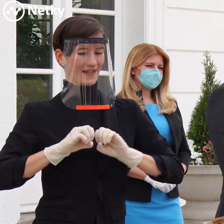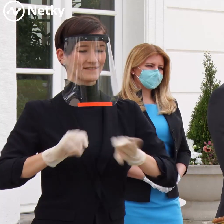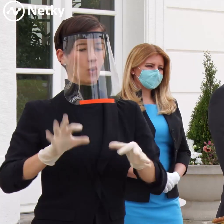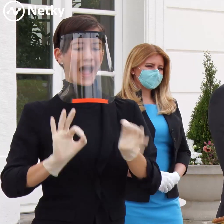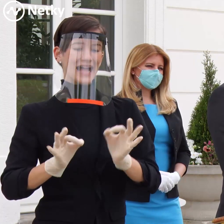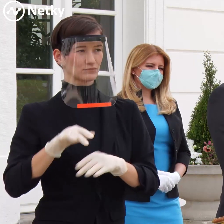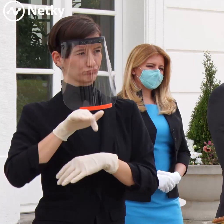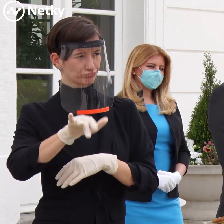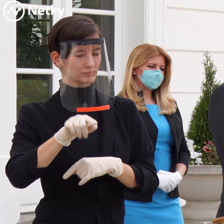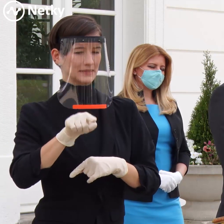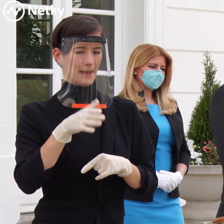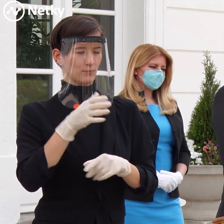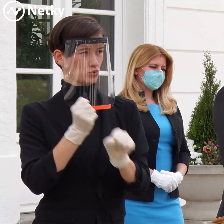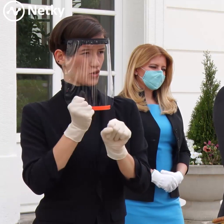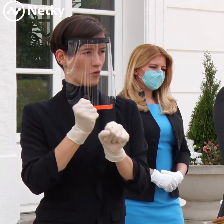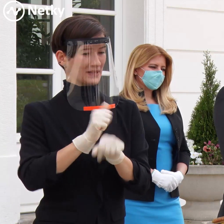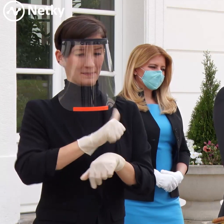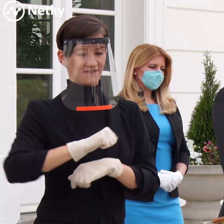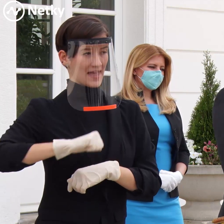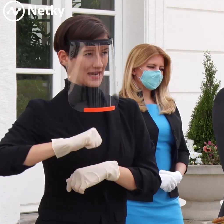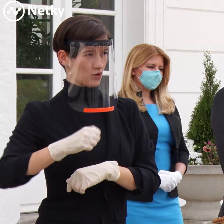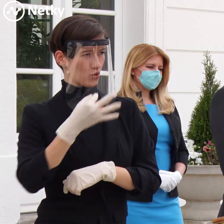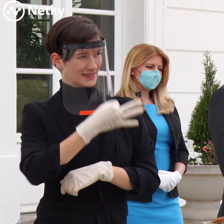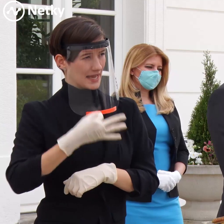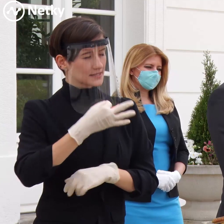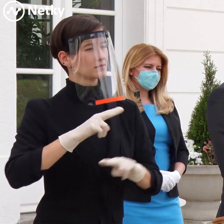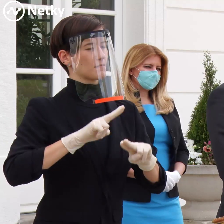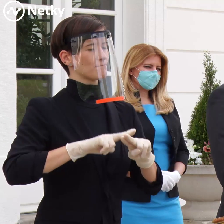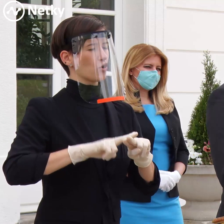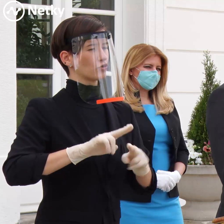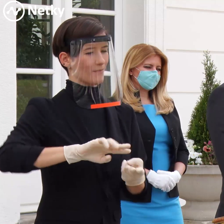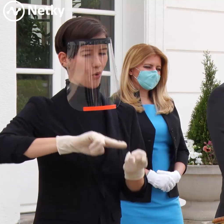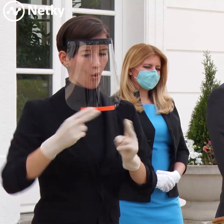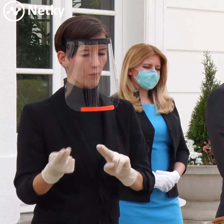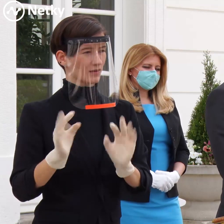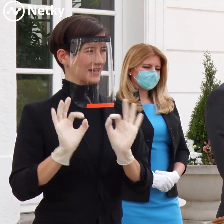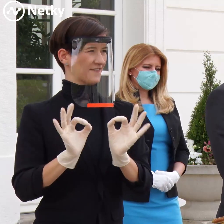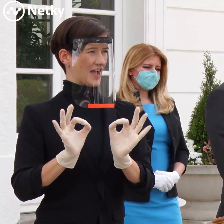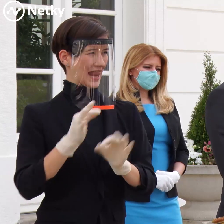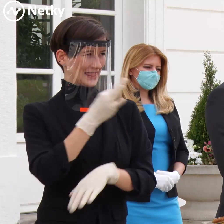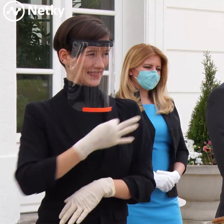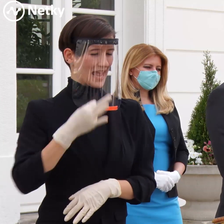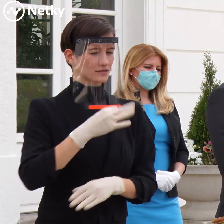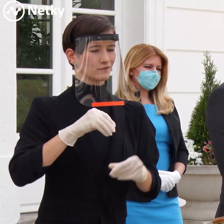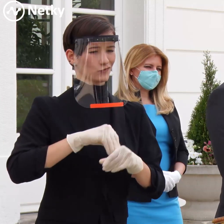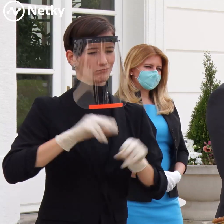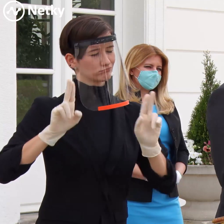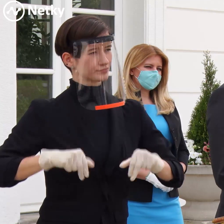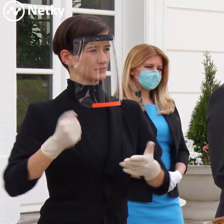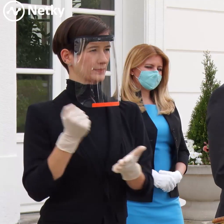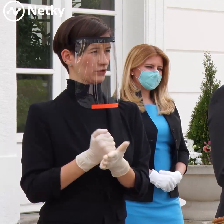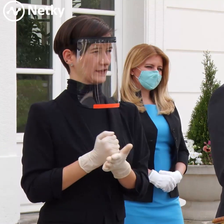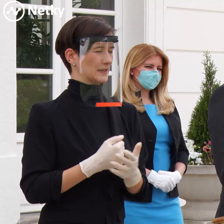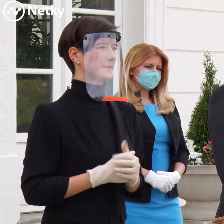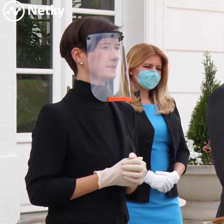spôsobom budeme vlastne pozývať všetkých zamestnancov, všetkých sociálnych služieb na Slovensku